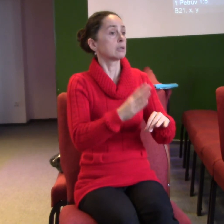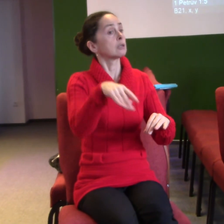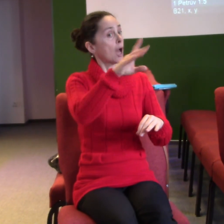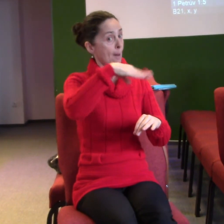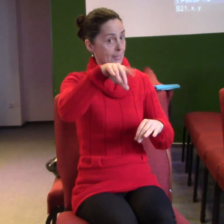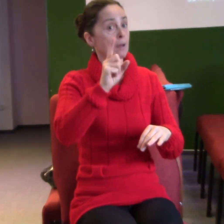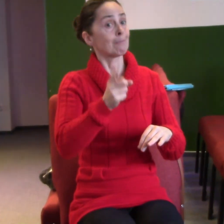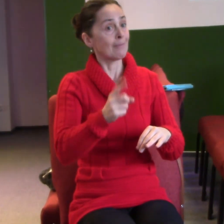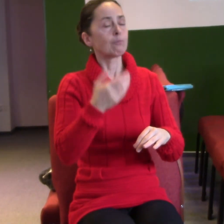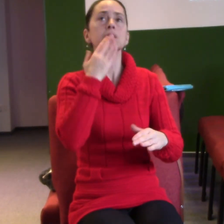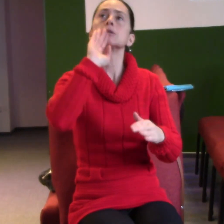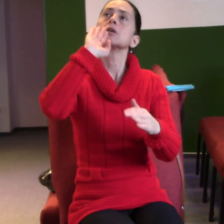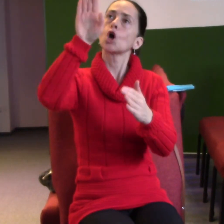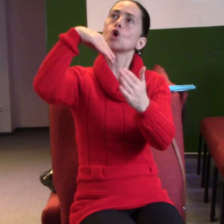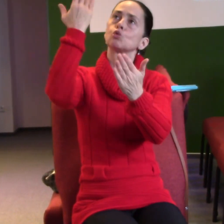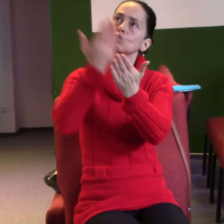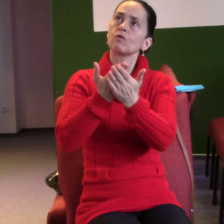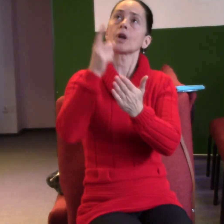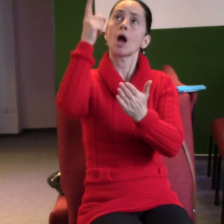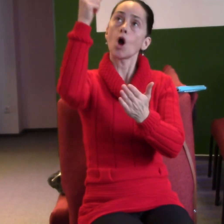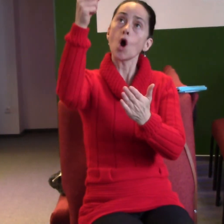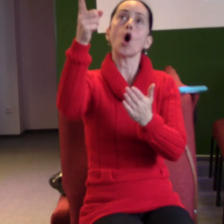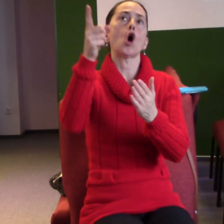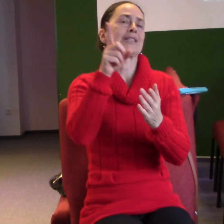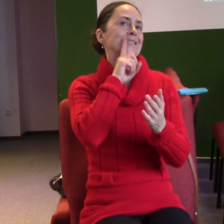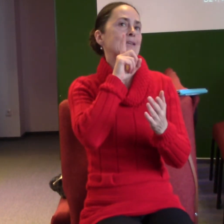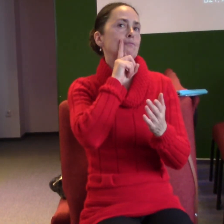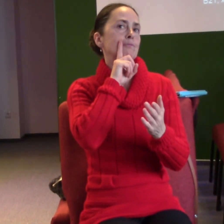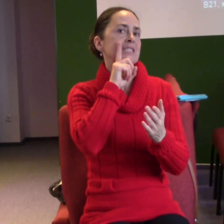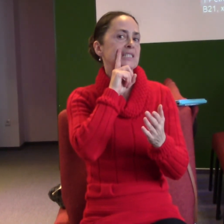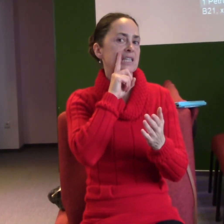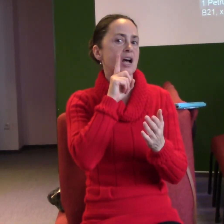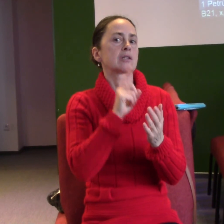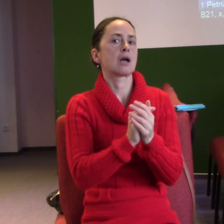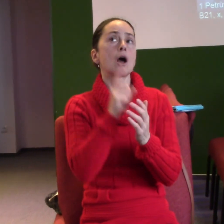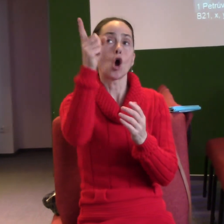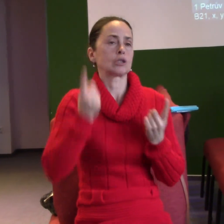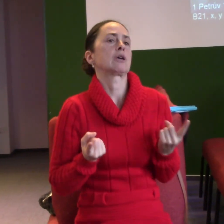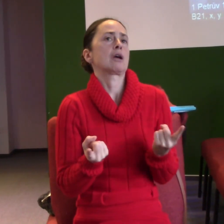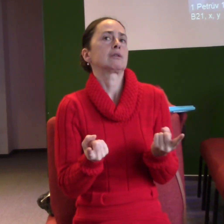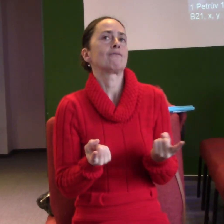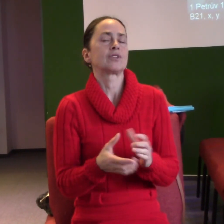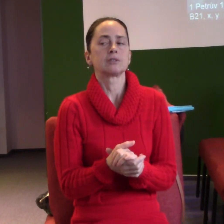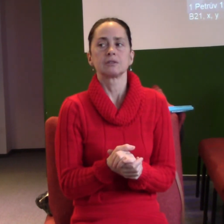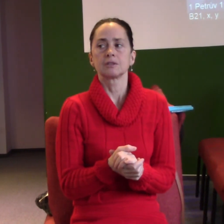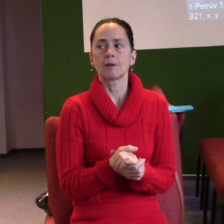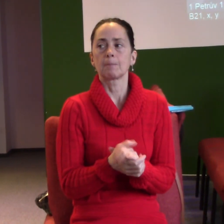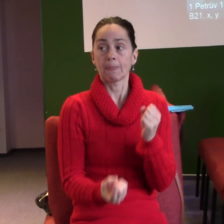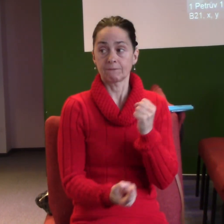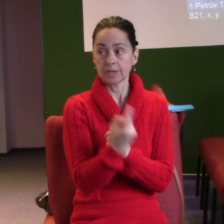Bůh, který nás střeží. Je to Bůh, který se svou moci aktivně jedna. A důsledek tohohle toho narodili